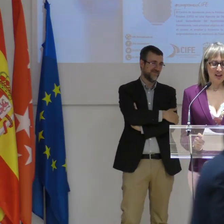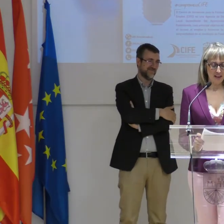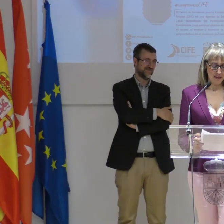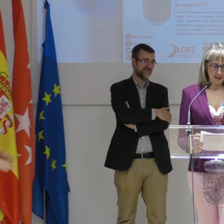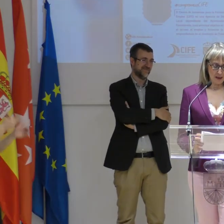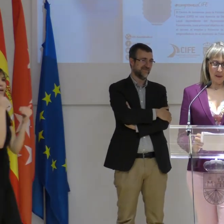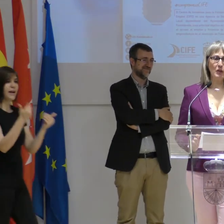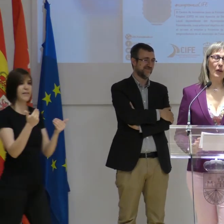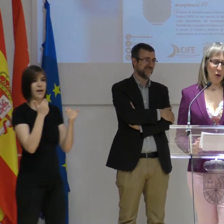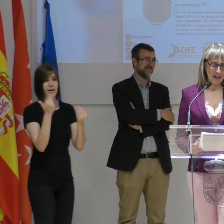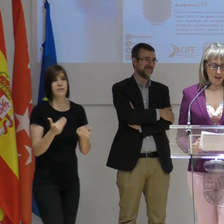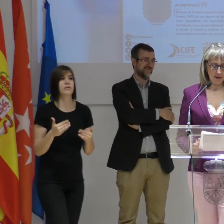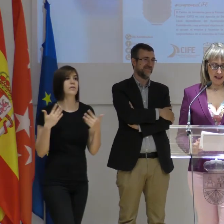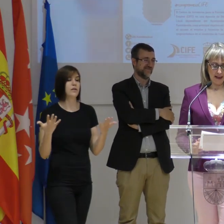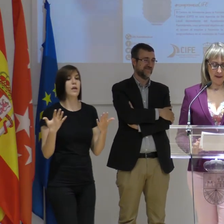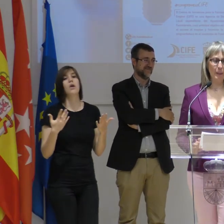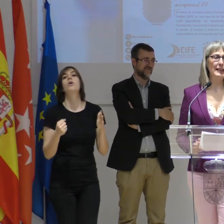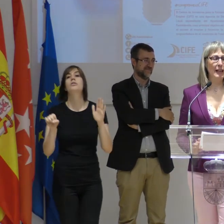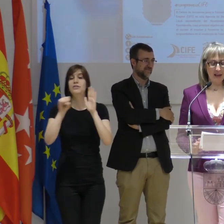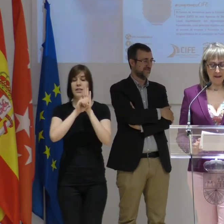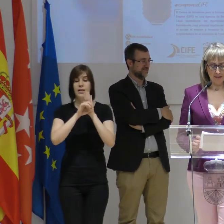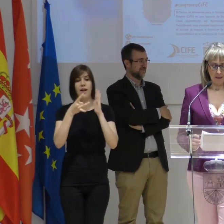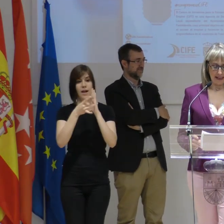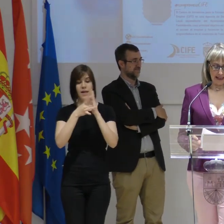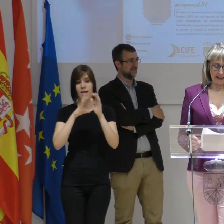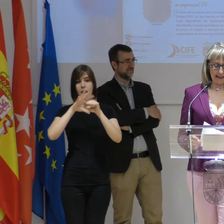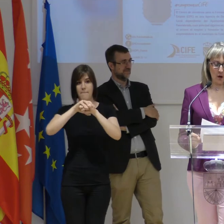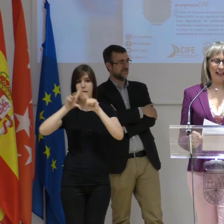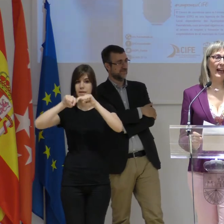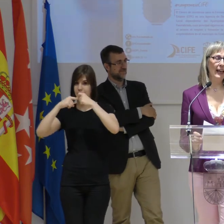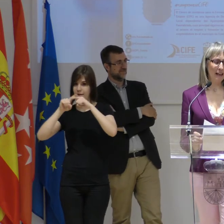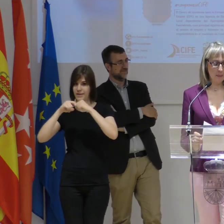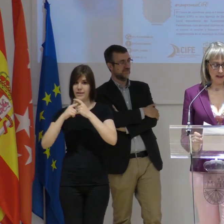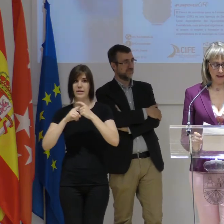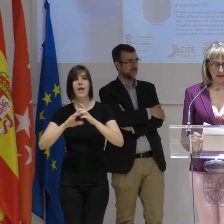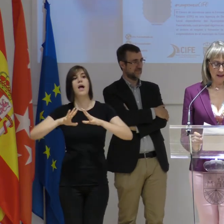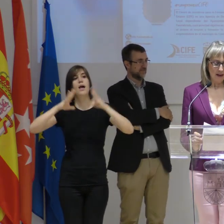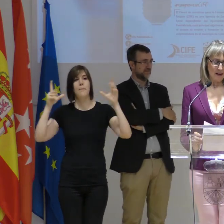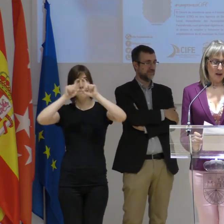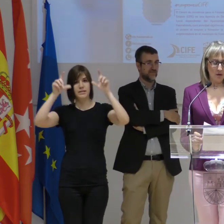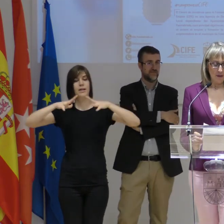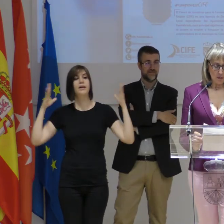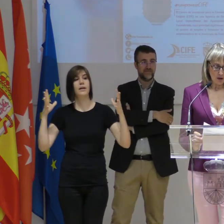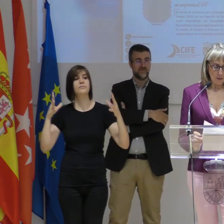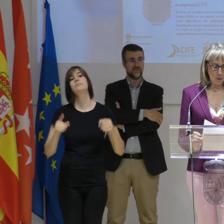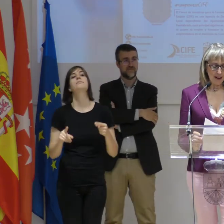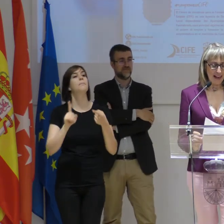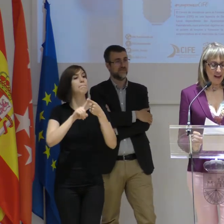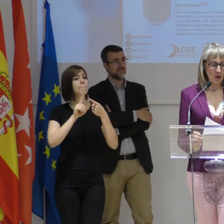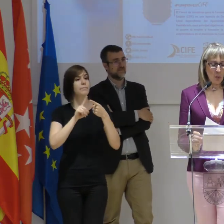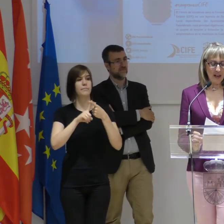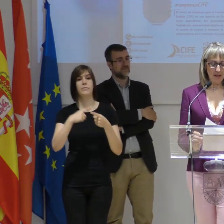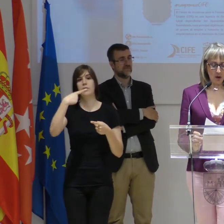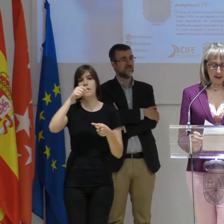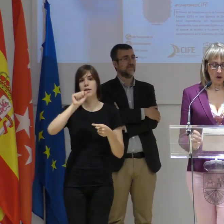Muchas gracias. Vamos ahora con el sello de calidad empresa amiga de la familia, en categoría gran empresa. Se lo concedemos en primer lugar a